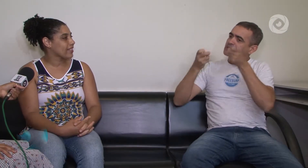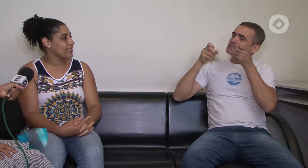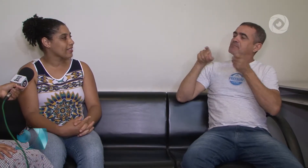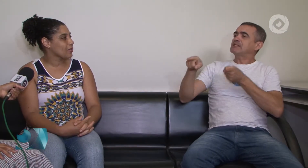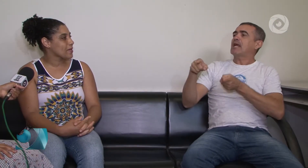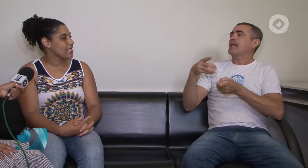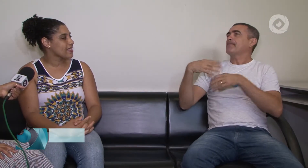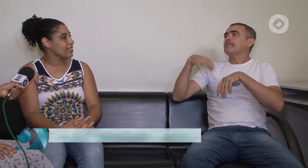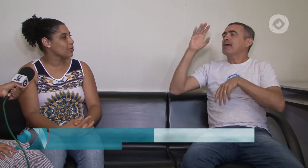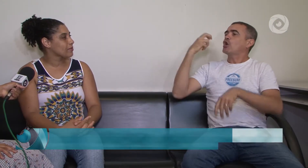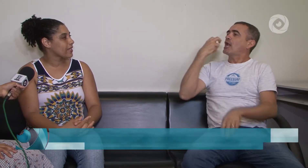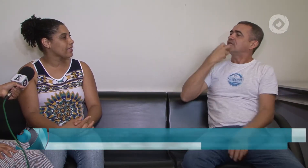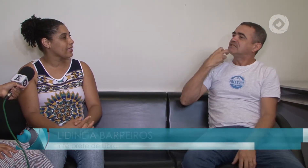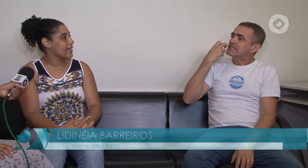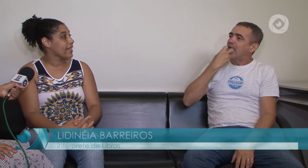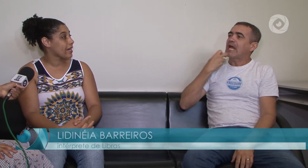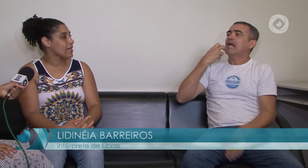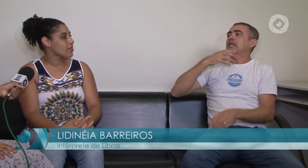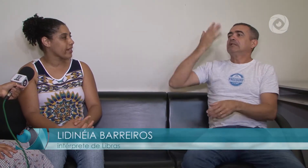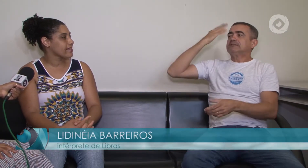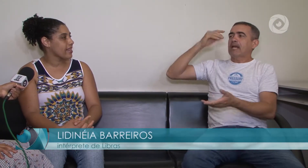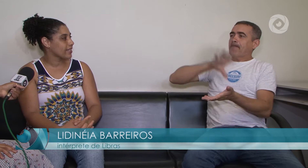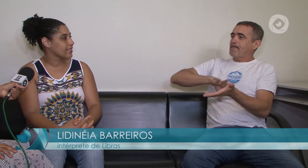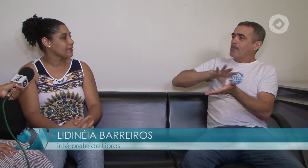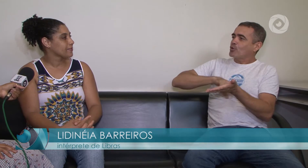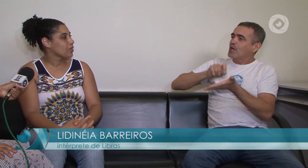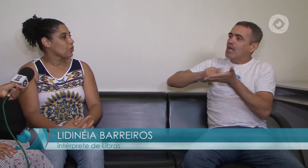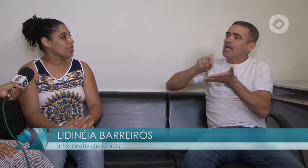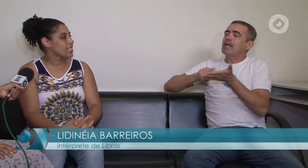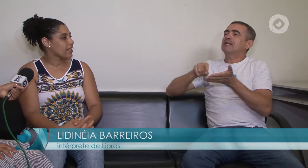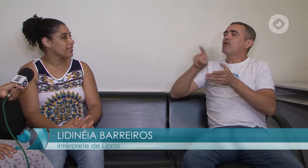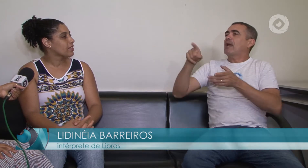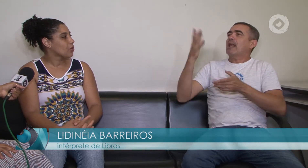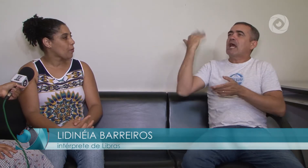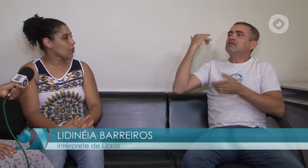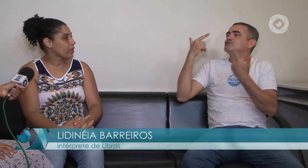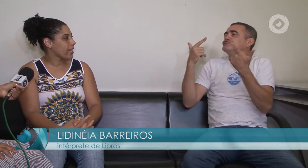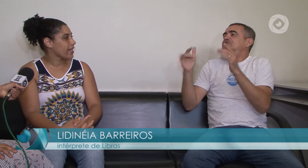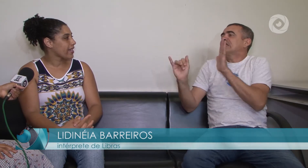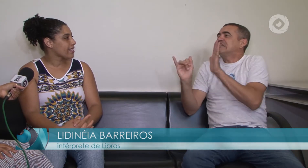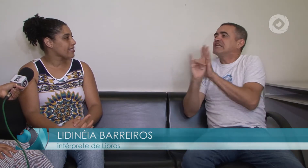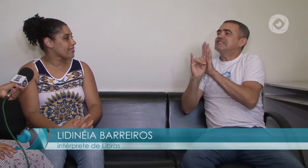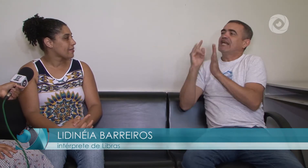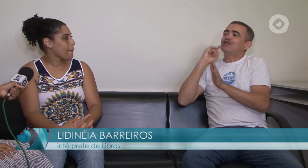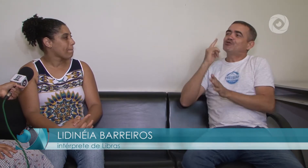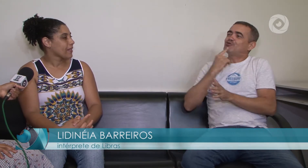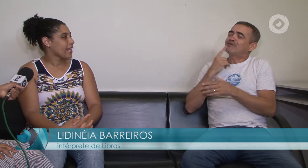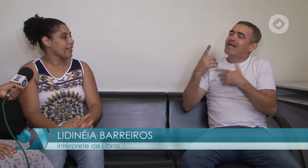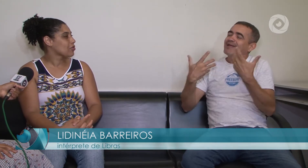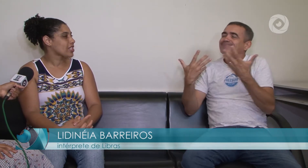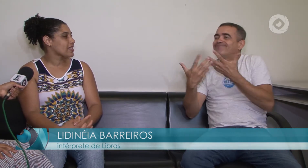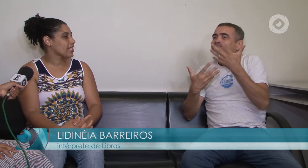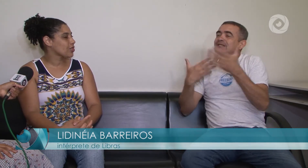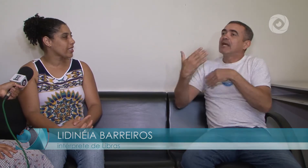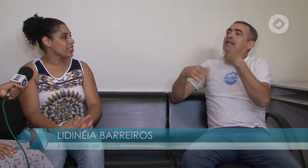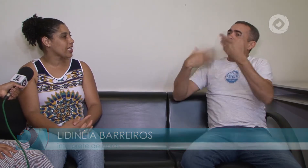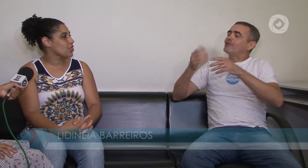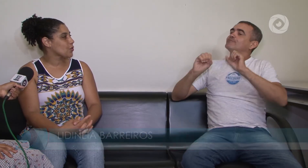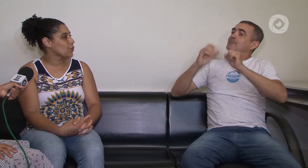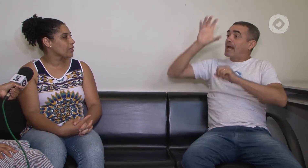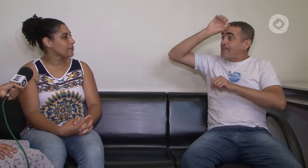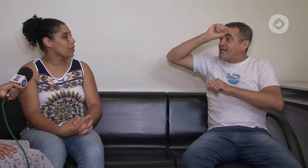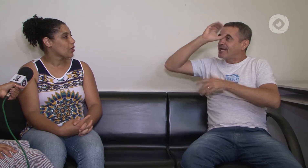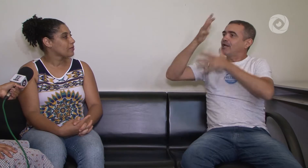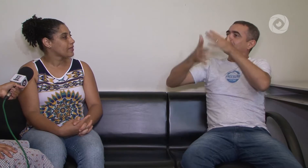e eu já comecei ensinando a ela. Ela era mais oralizada, utilizava o português. Ela não tinha essa questão da